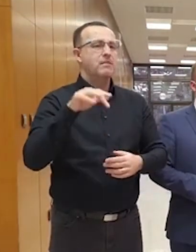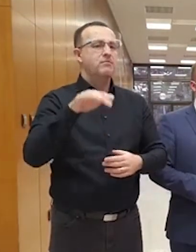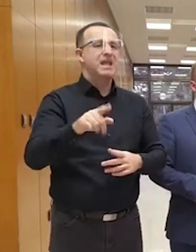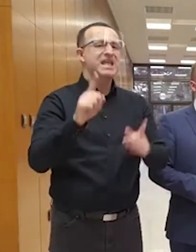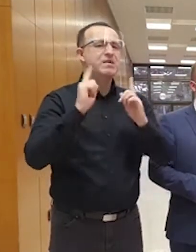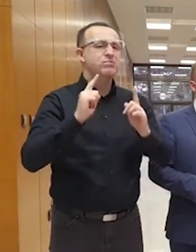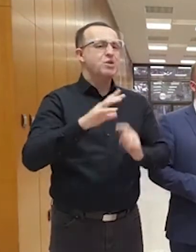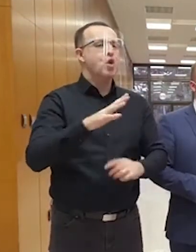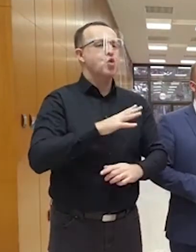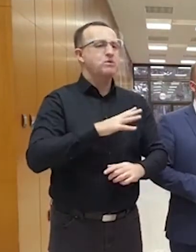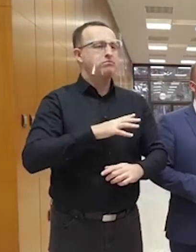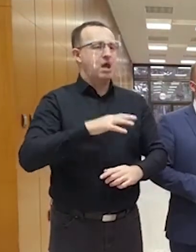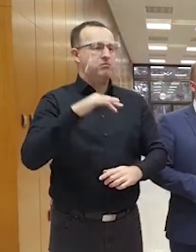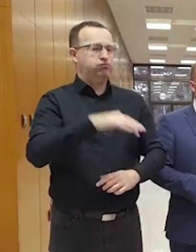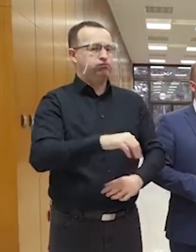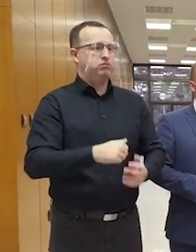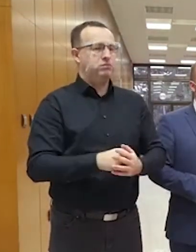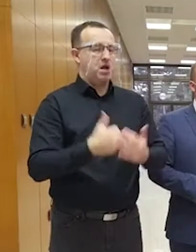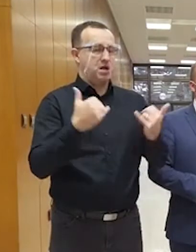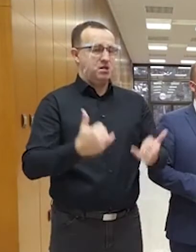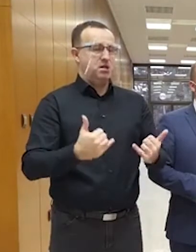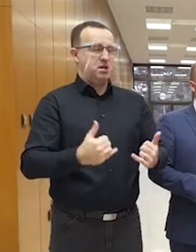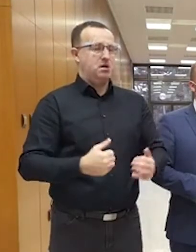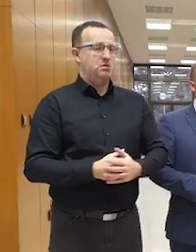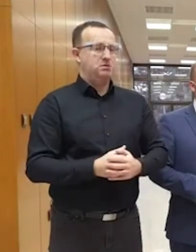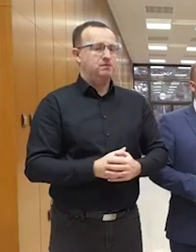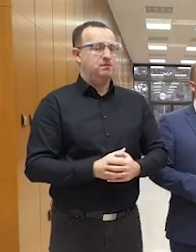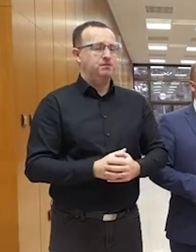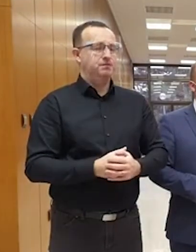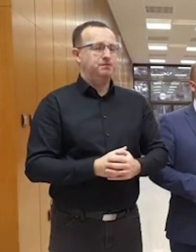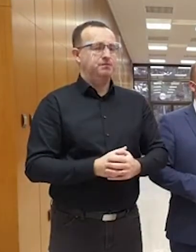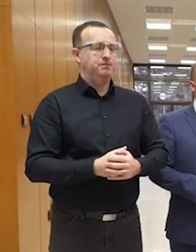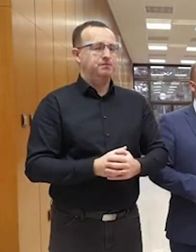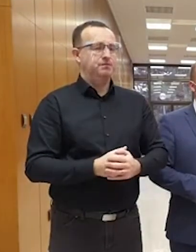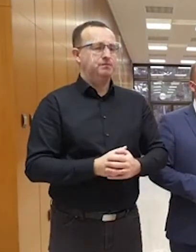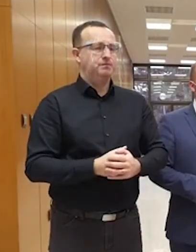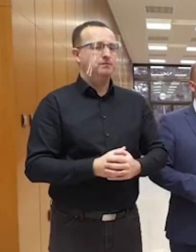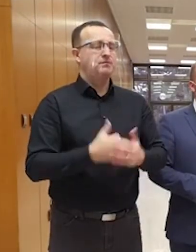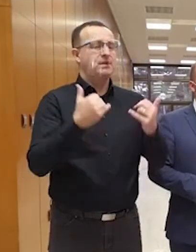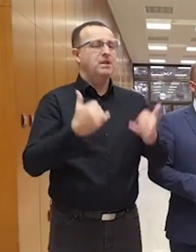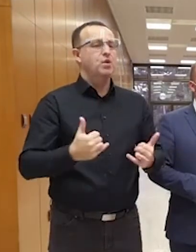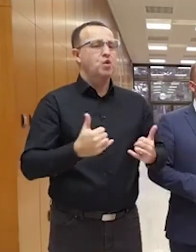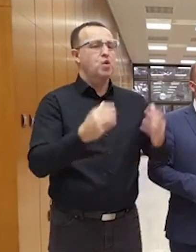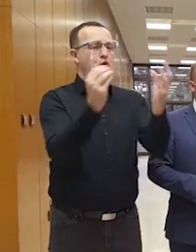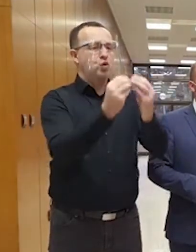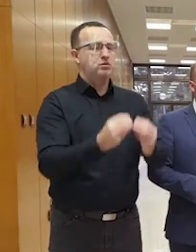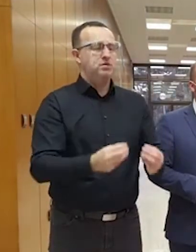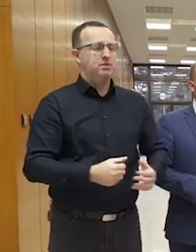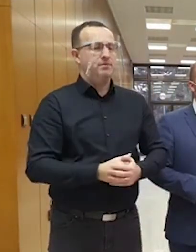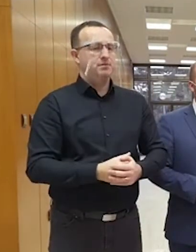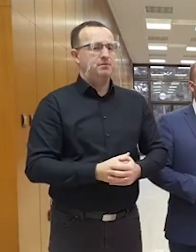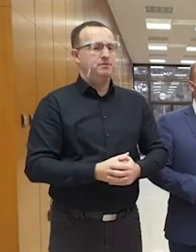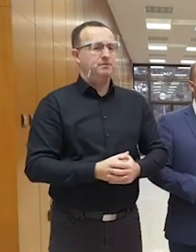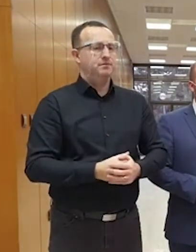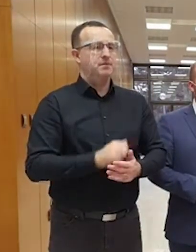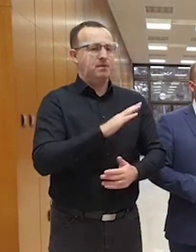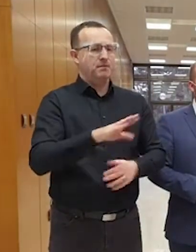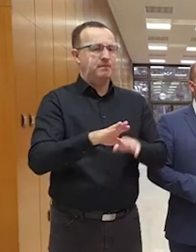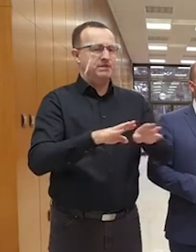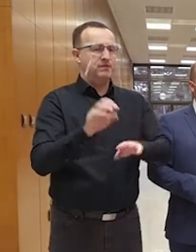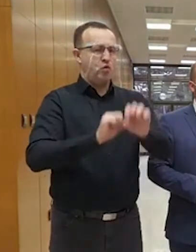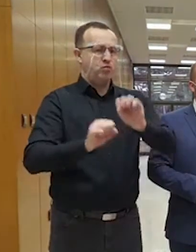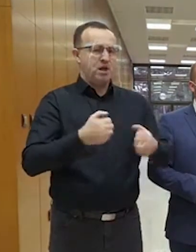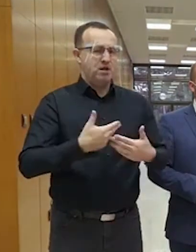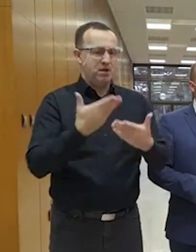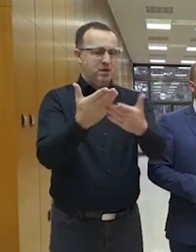hrozby sú tu s nami aj v tomto momente, ako sa my o tom rozprávame. Čiže tento koncept je na ministerstve